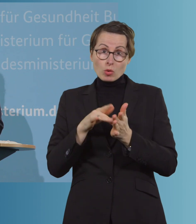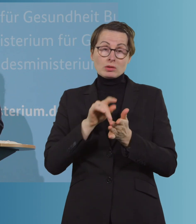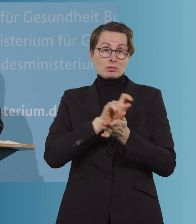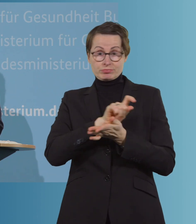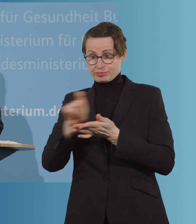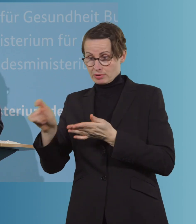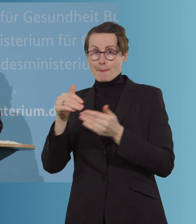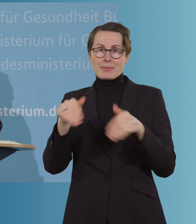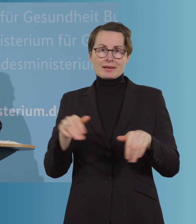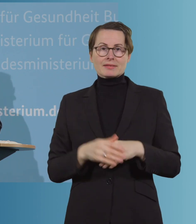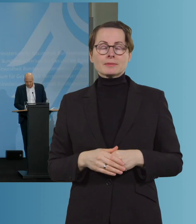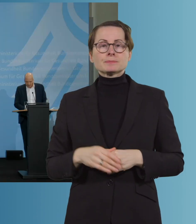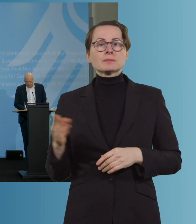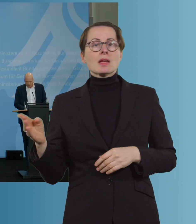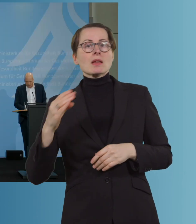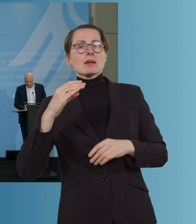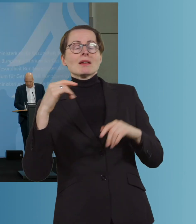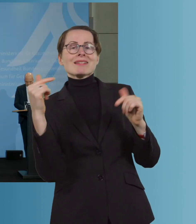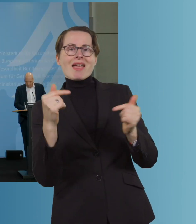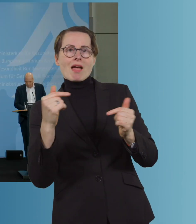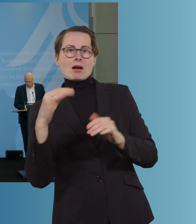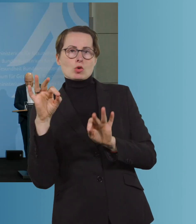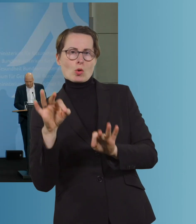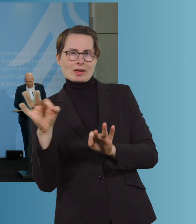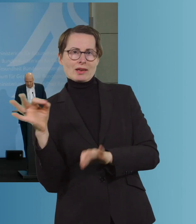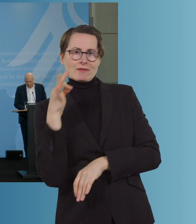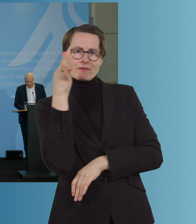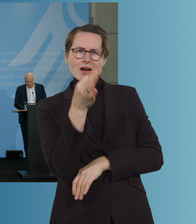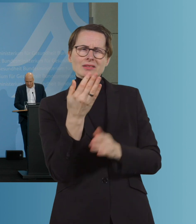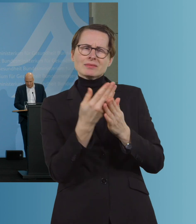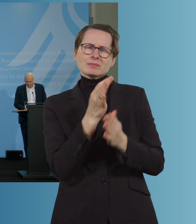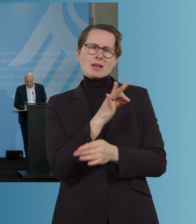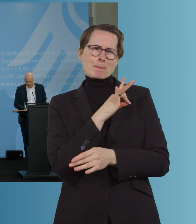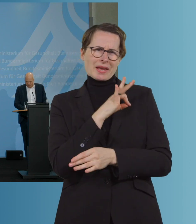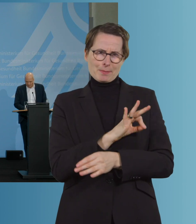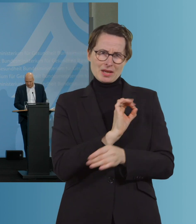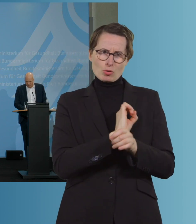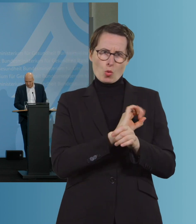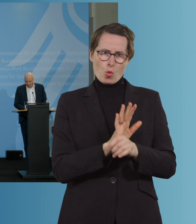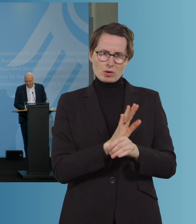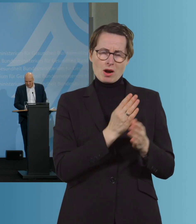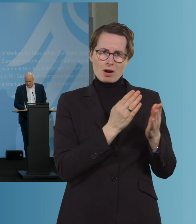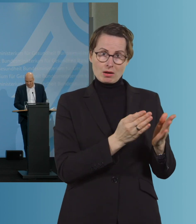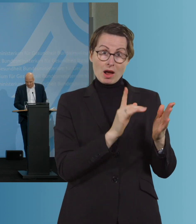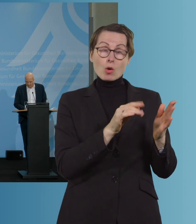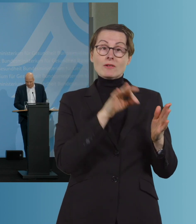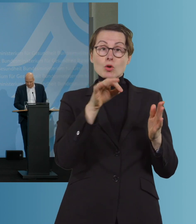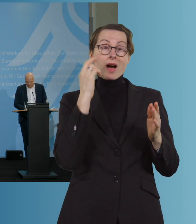Hammann von Kärkonkret fragt nach der Corona-Prämie, wird es auch eine Prämie für Altenpflegekräfte geben?